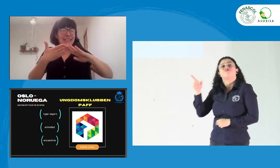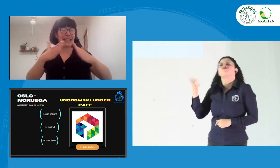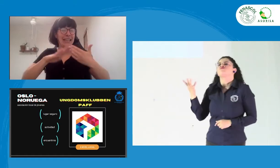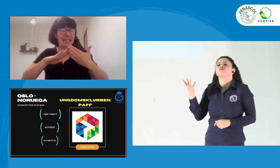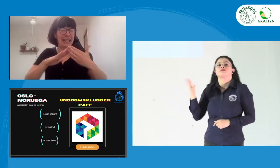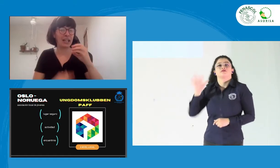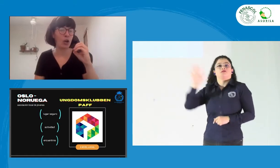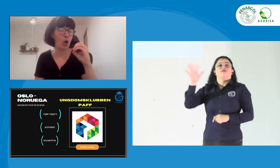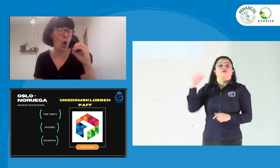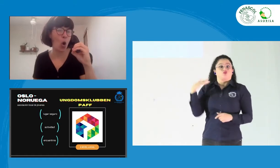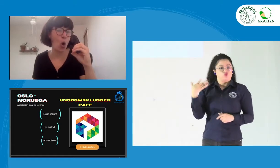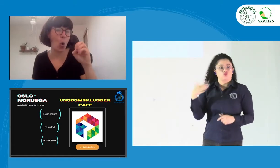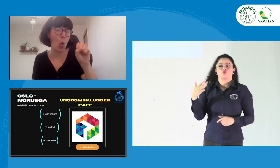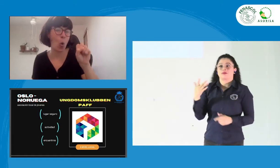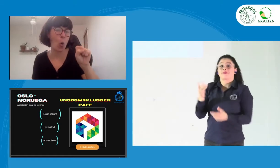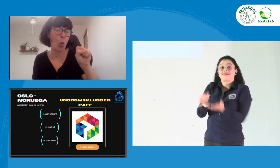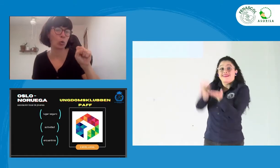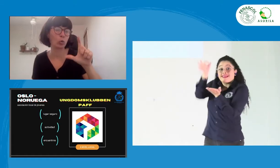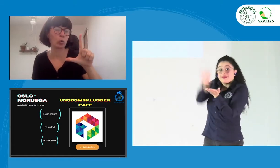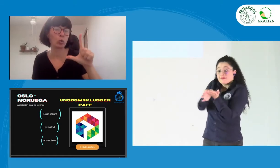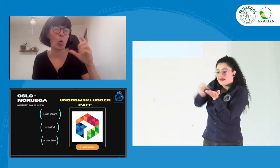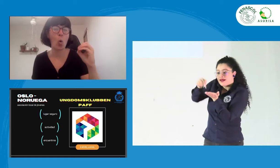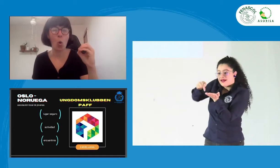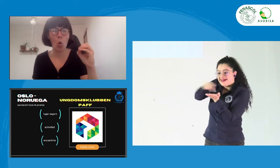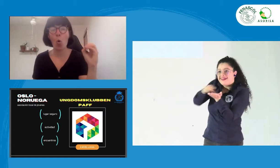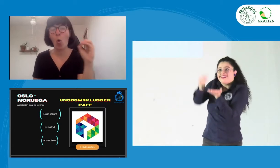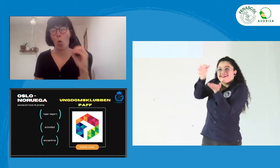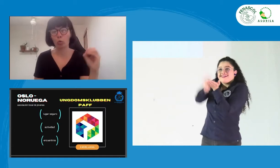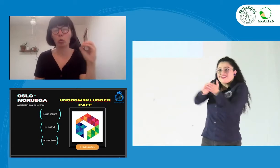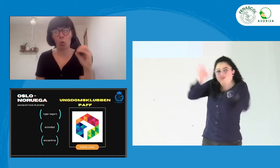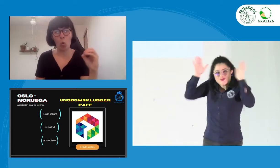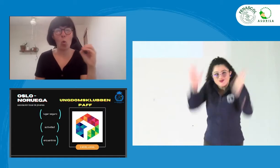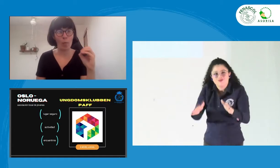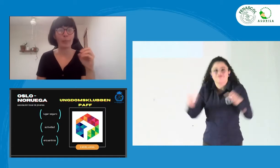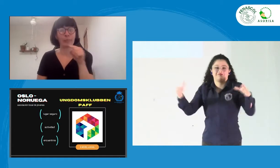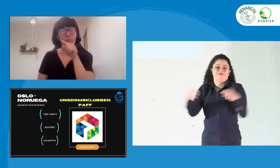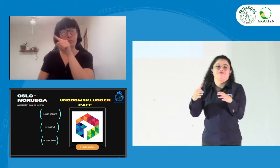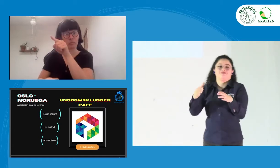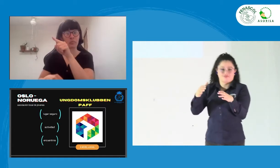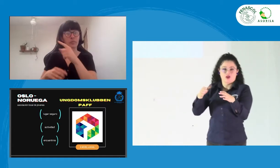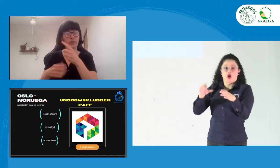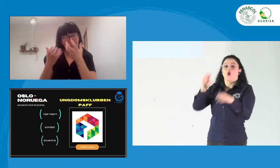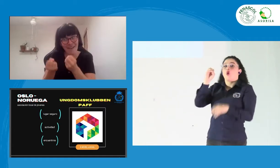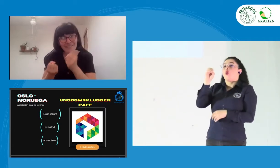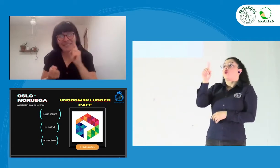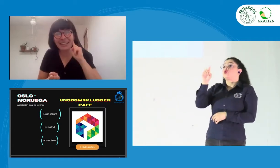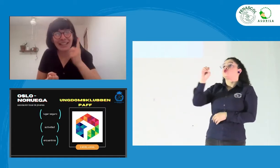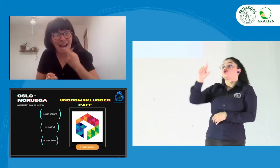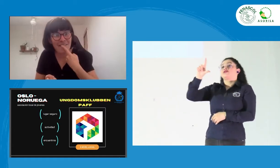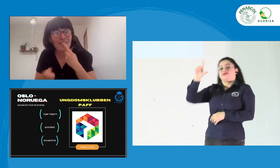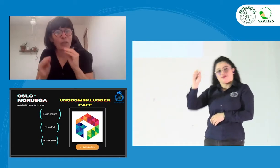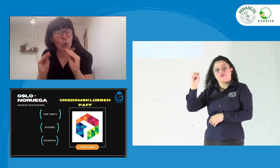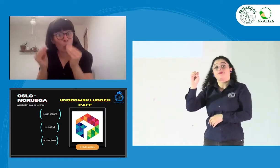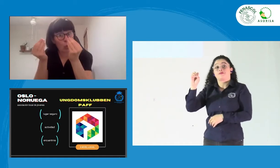Se estableció en Oslo, Noruega, la capital de Noruega,